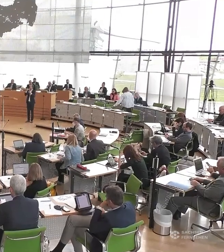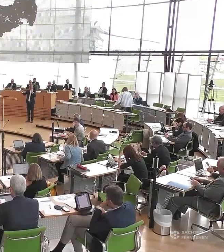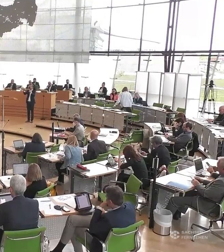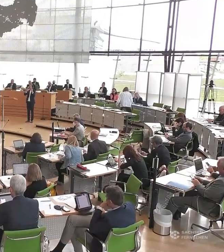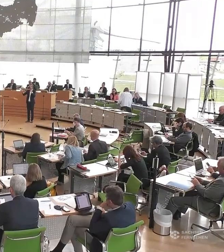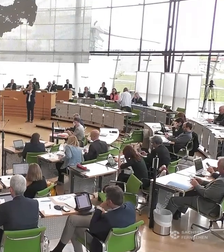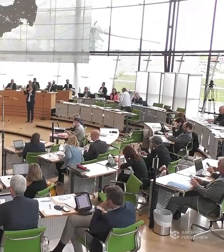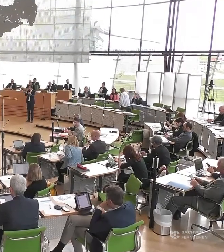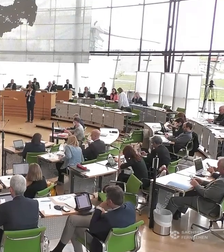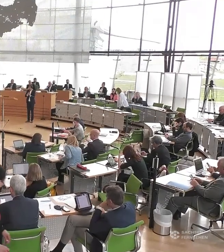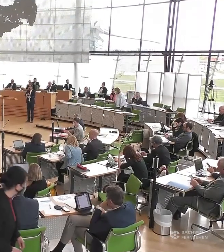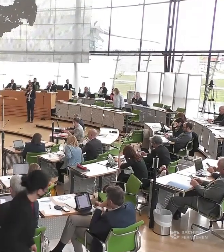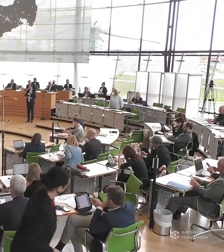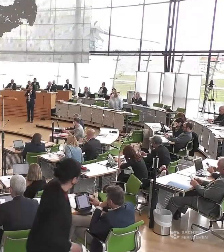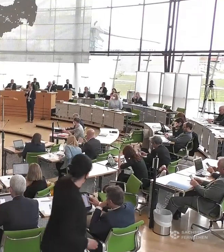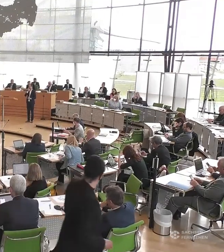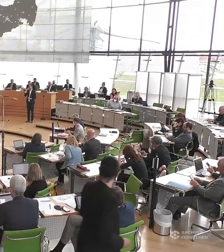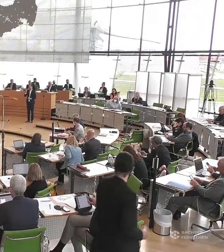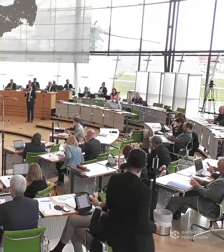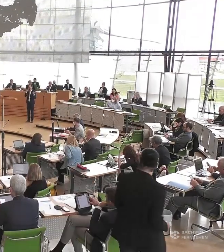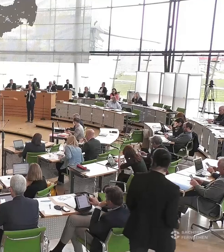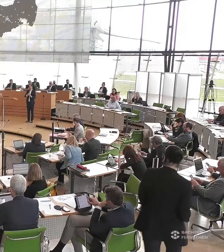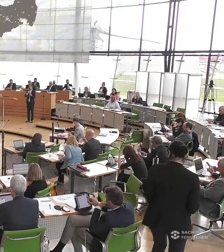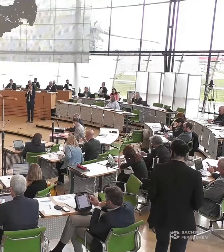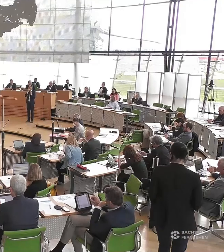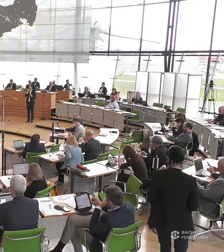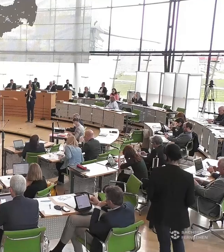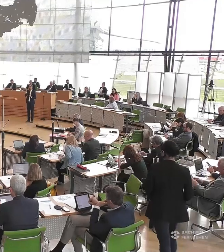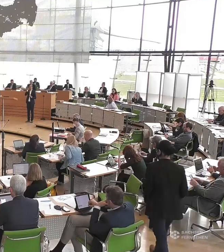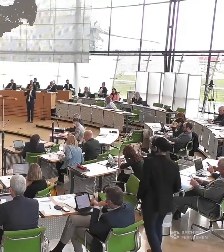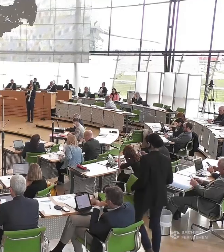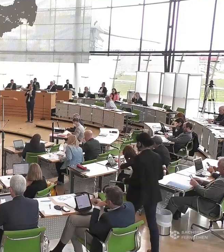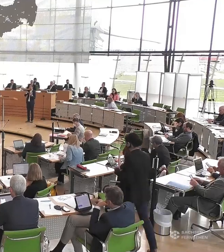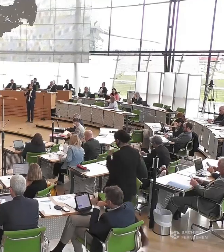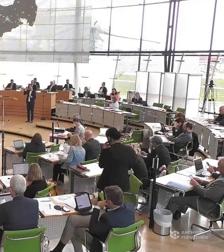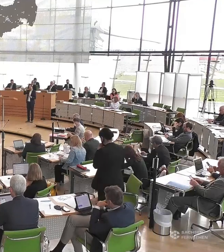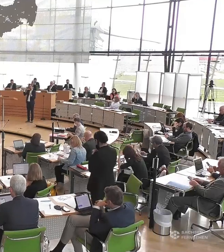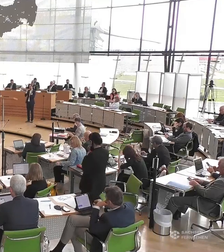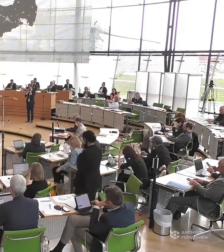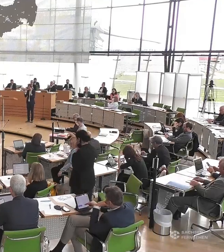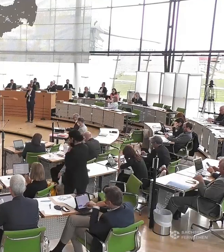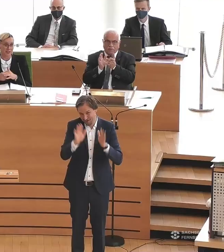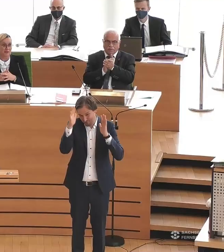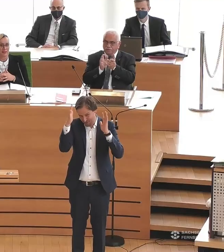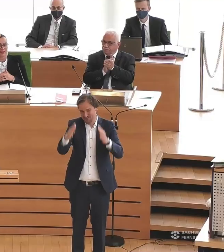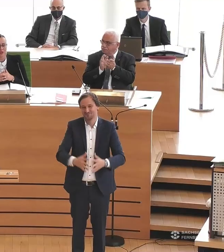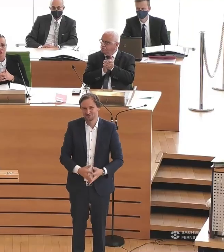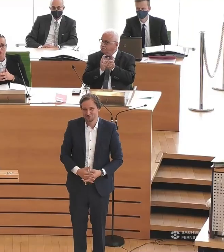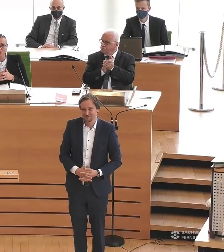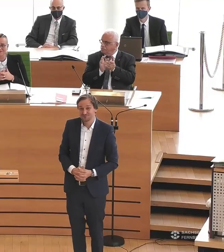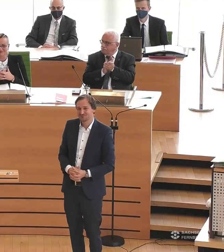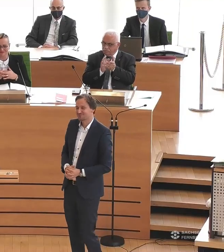Ende. Und ich möchte auch von hier noch mal ganz herzlichen Dank an Frau Mischko und Herrn Christoph sagen. Und ich finde, dass Sie Applaus verdient haben für das, was Sie hier tun.